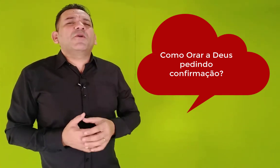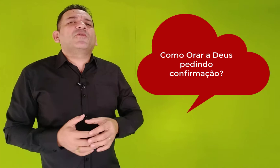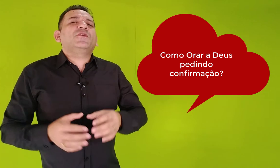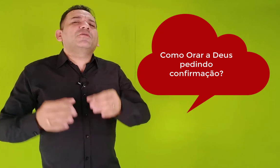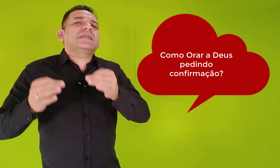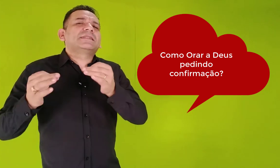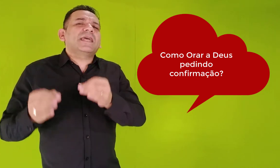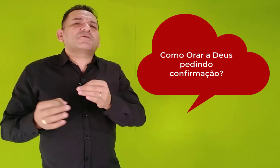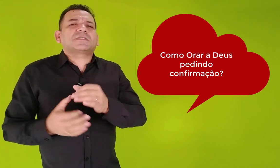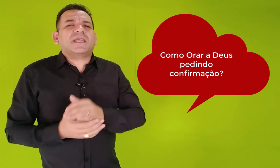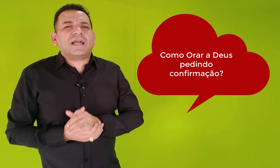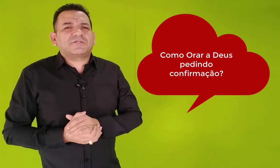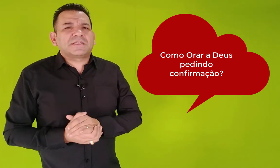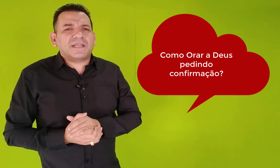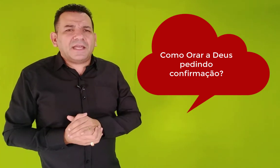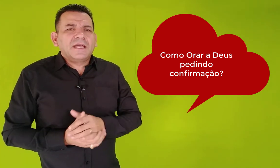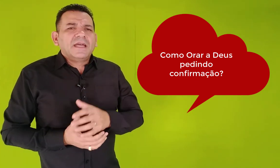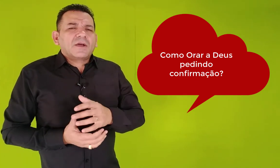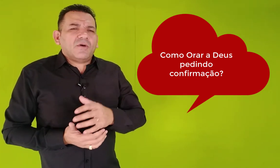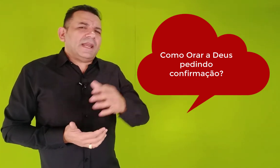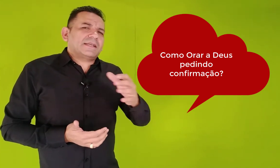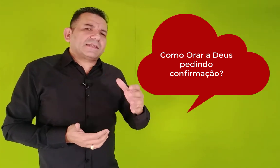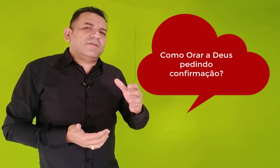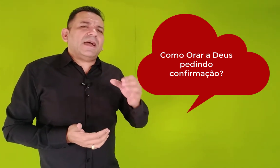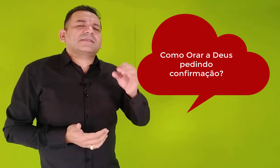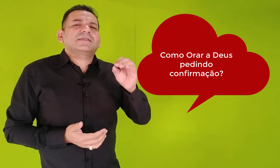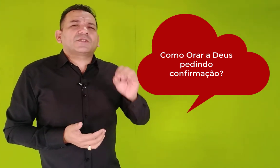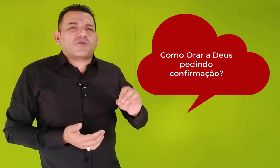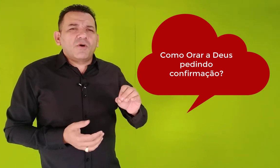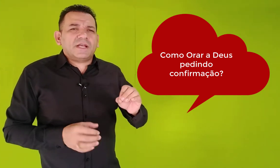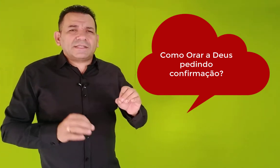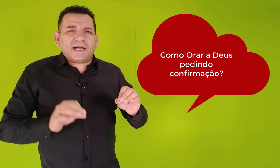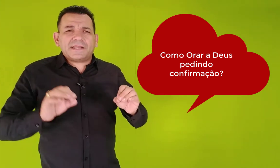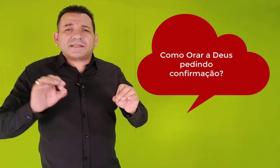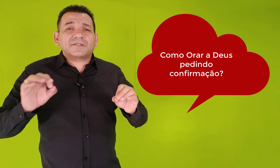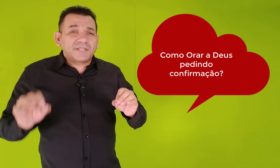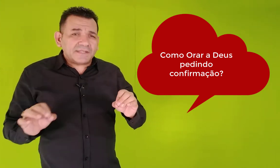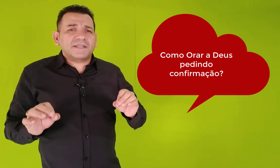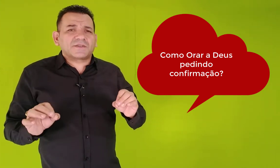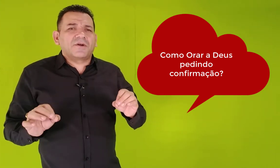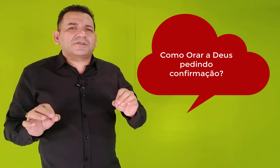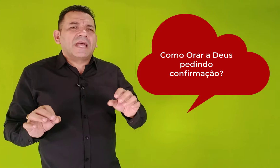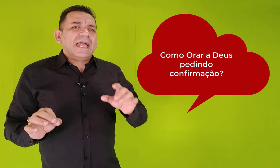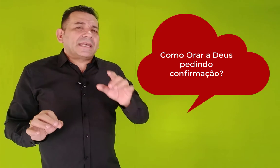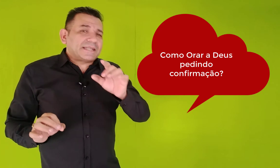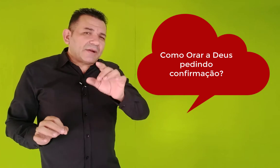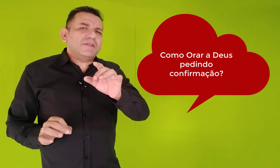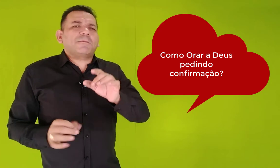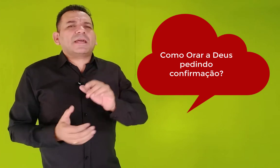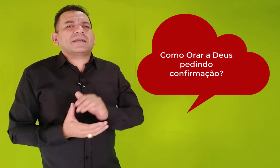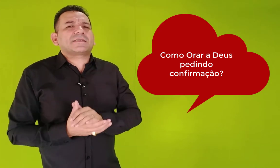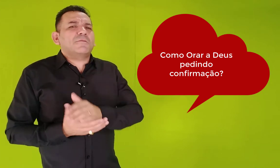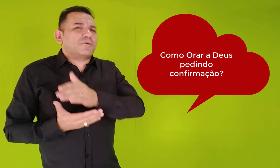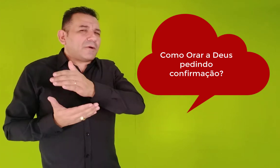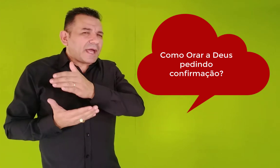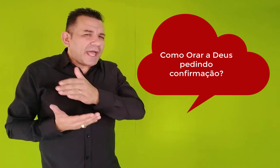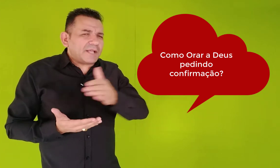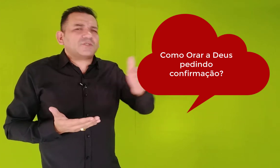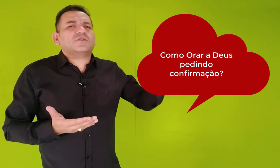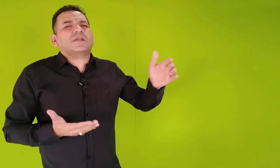ouvir o que Deus tem a dizer com relação a essas escolhas e a essas decisões que terão implicação para o resto da